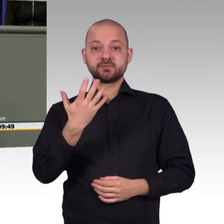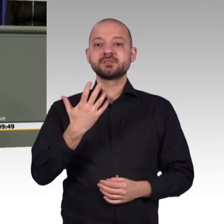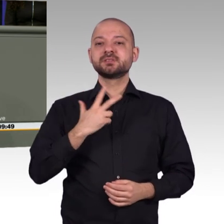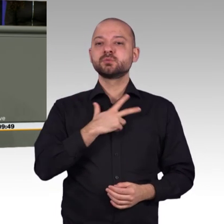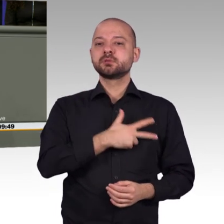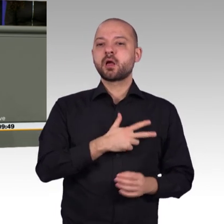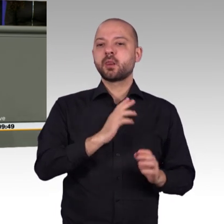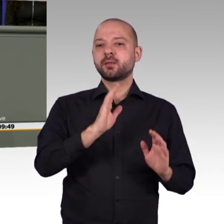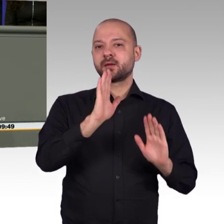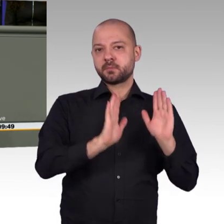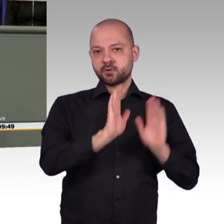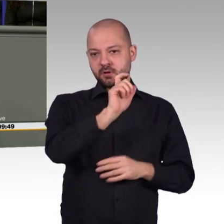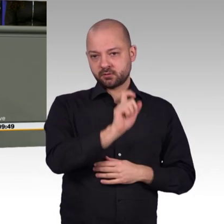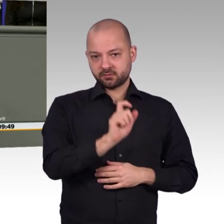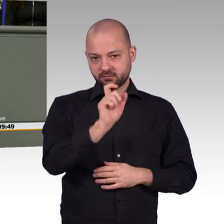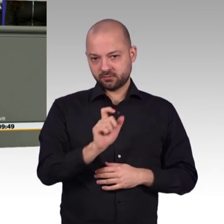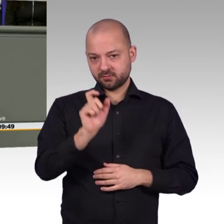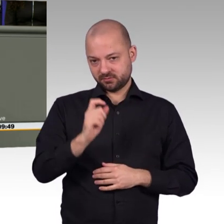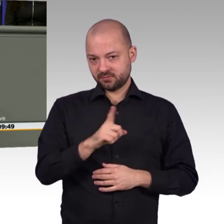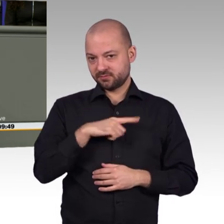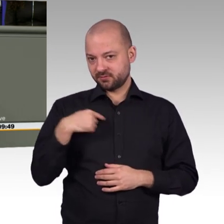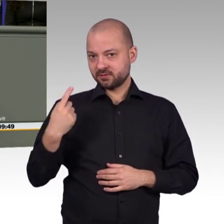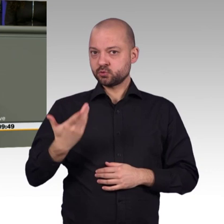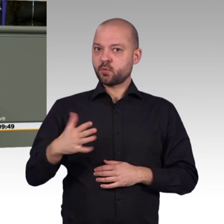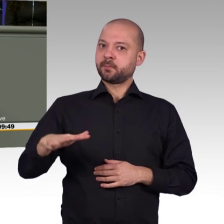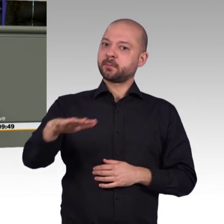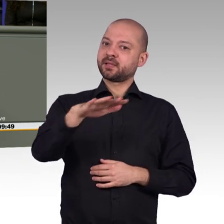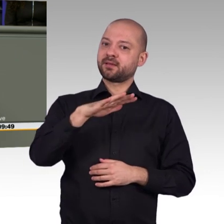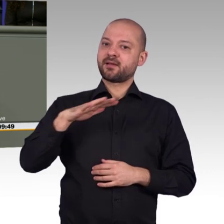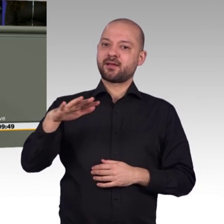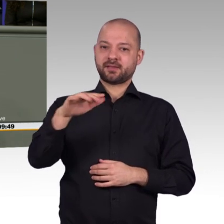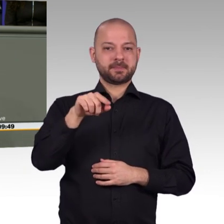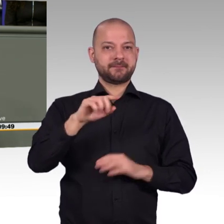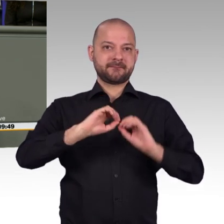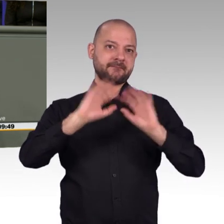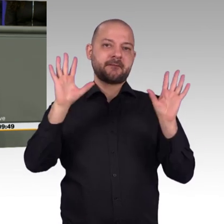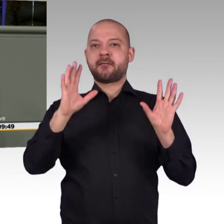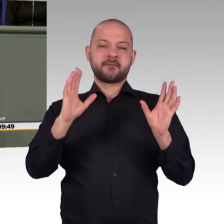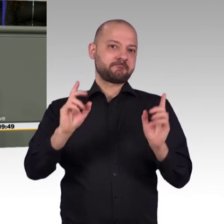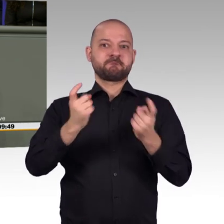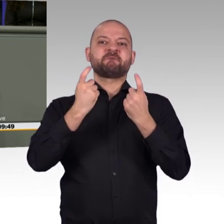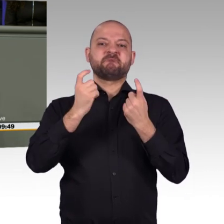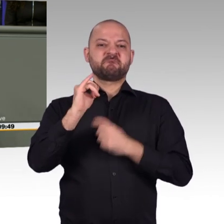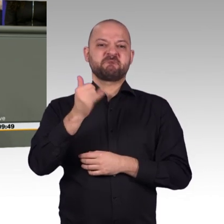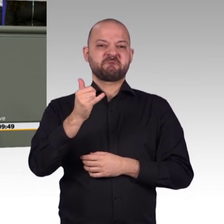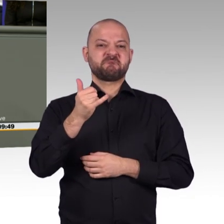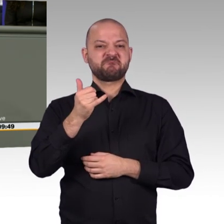ändern. Und für uns ist klar, Digitalisierung in den Betrieben, die ist nur gemeinsam mit den Beschäftigten, mit den